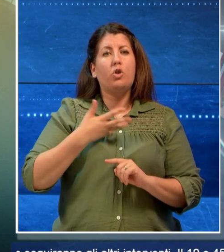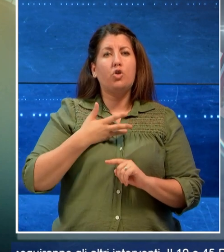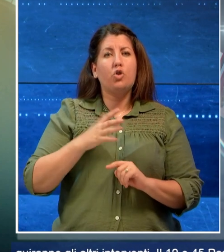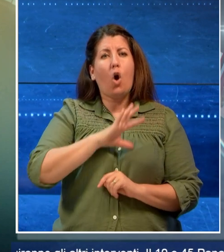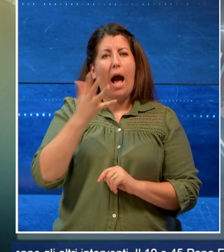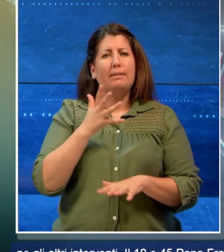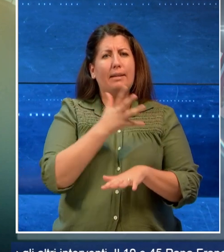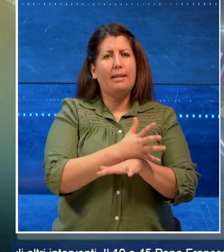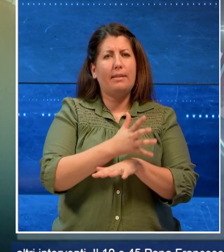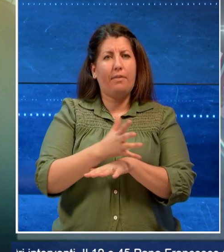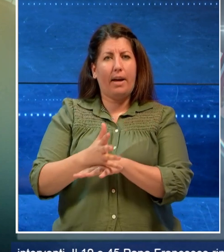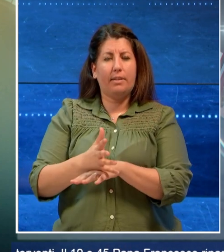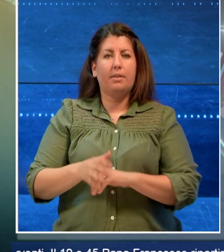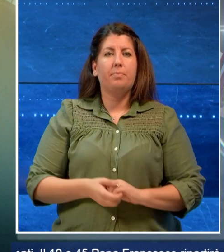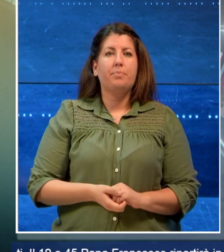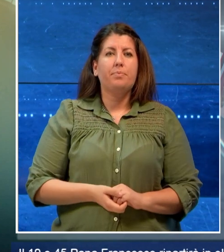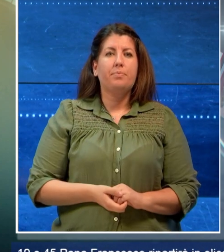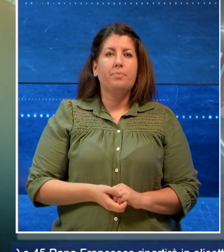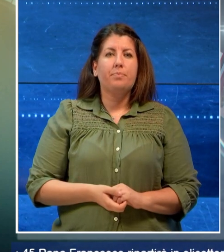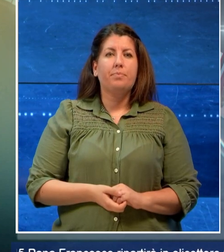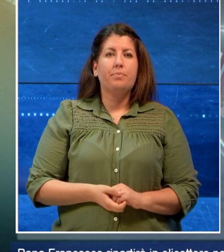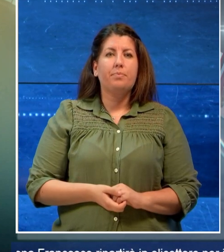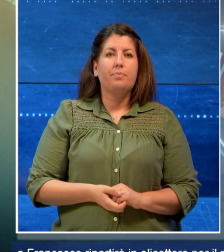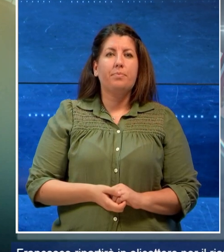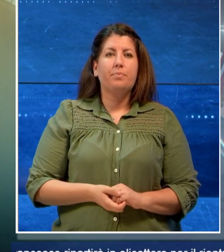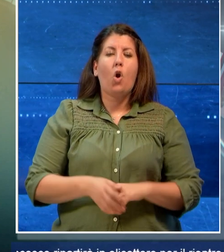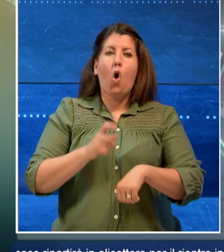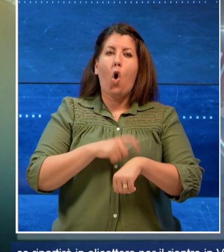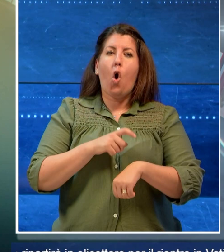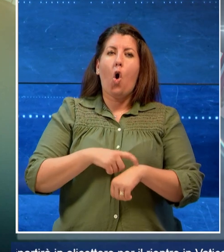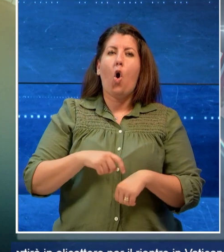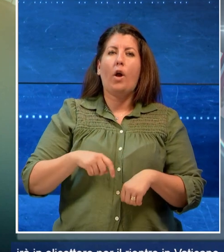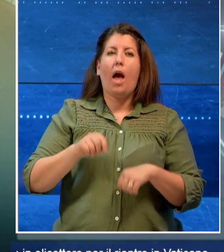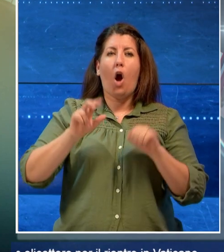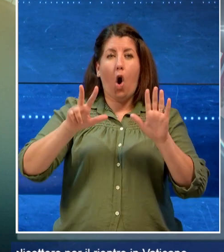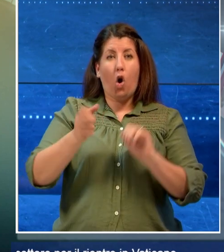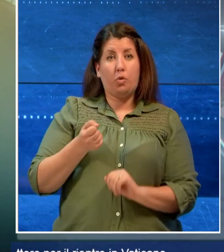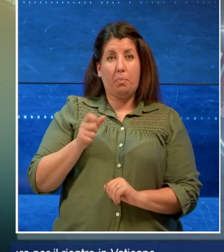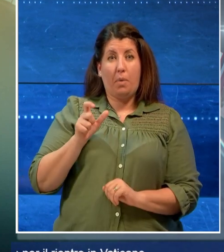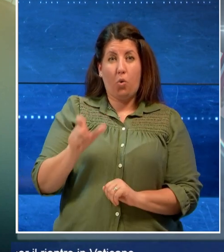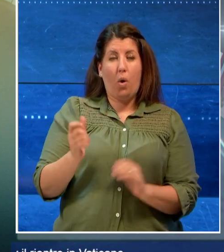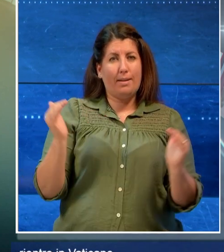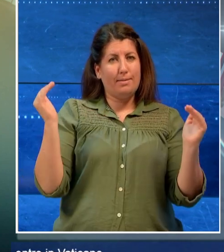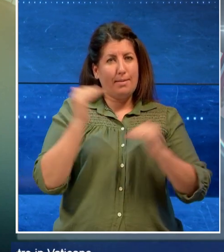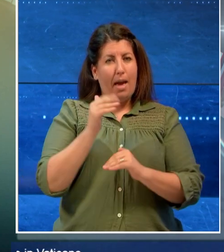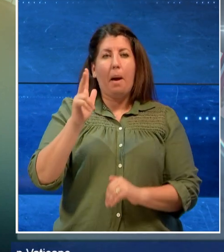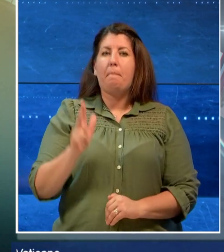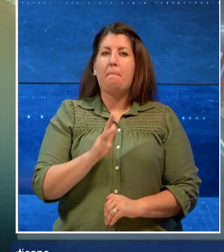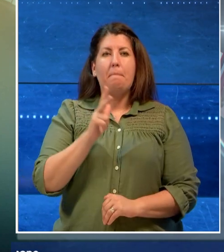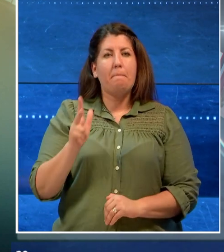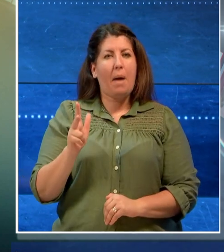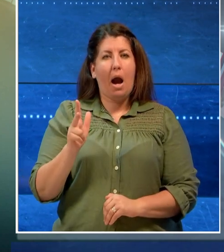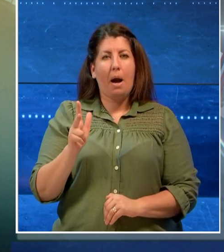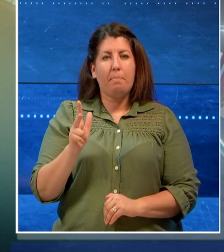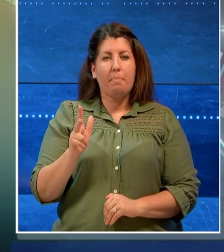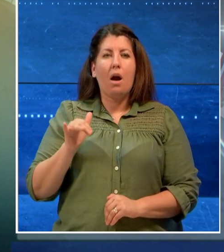interventi. Alle 19.45 Papa Francesco ripartirà in elicottero